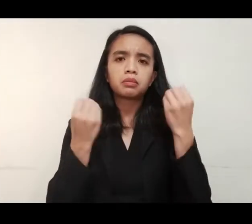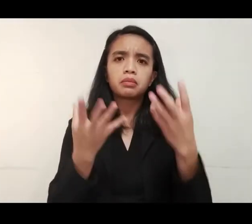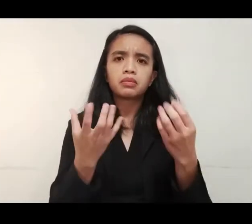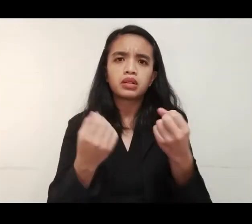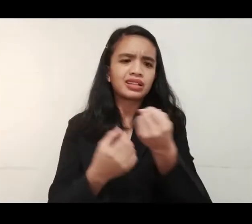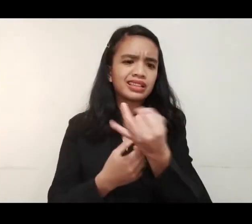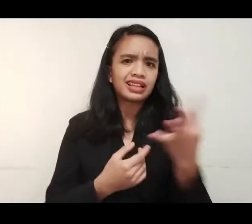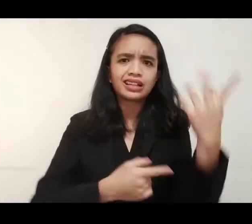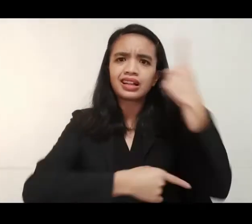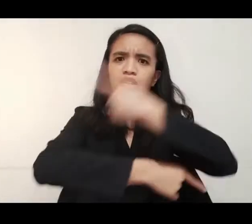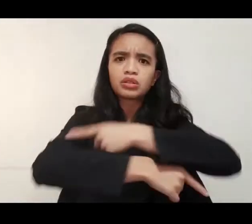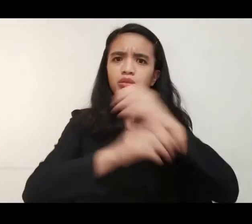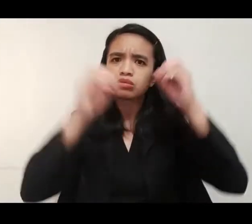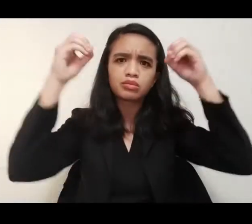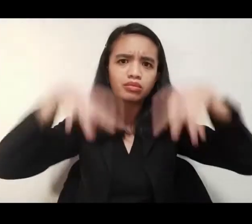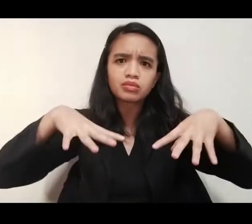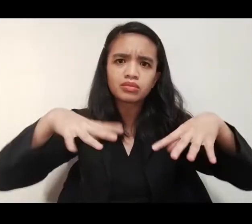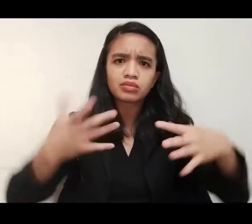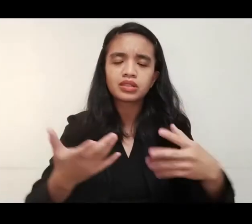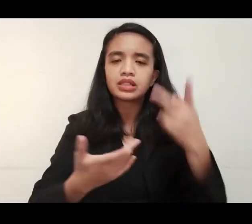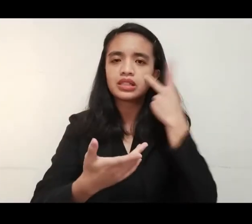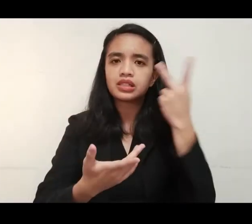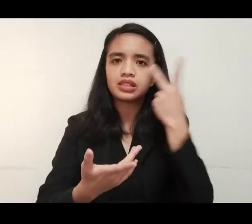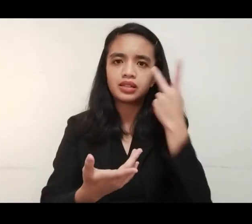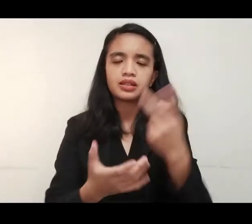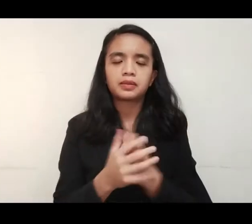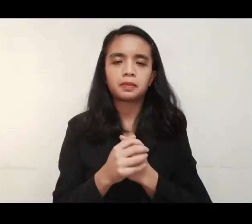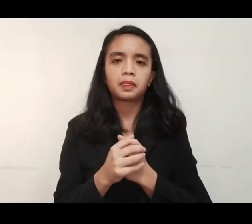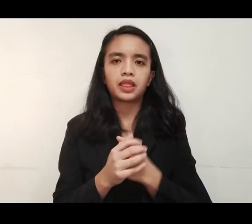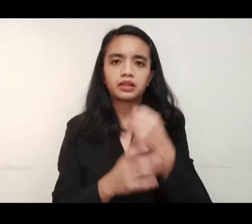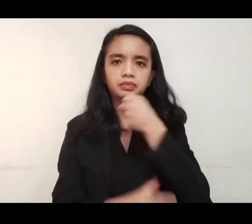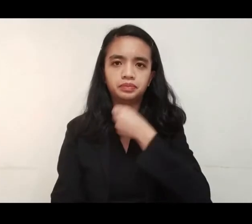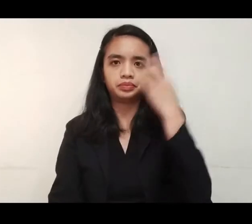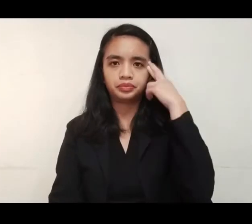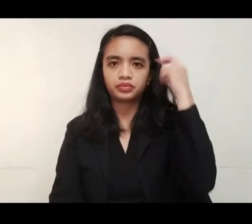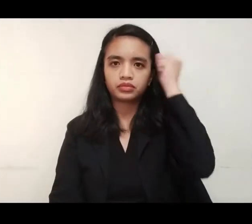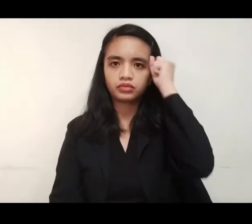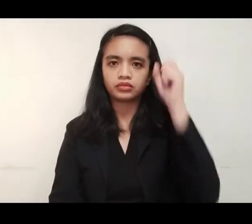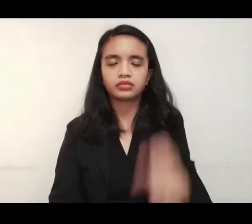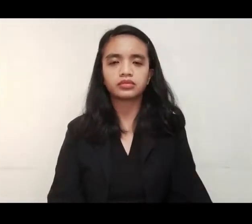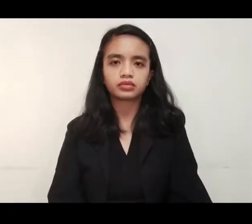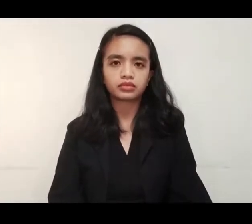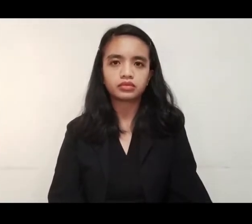madiskubre ang ilang araw nang nawawala. Tutukan sa report ni Russell Simorio.